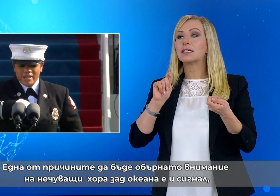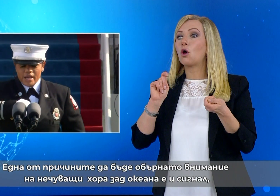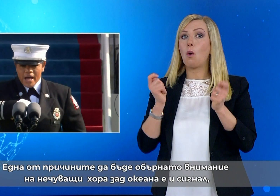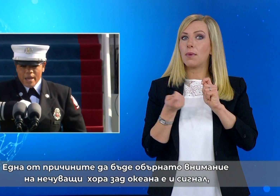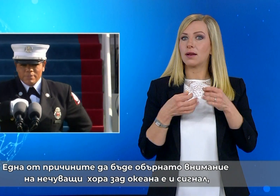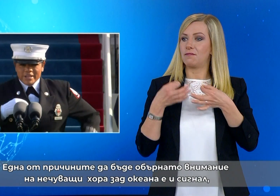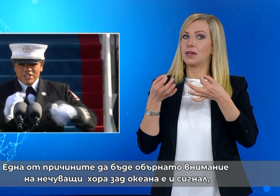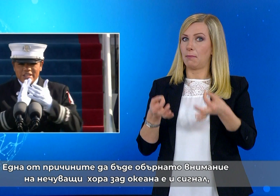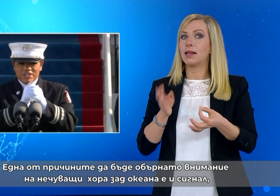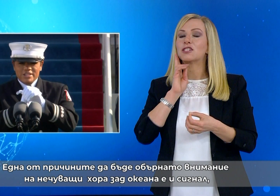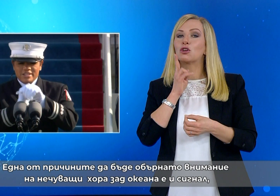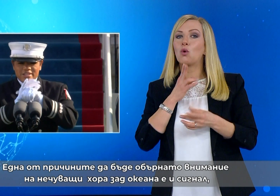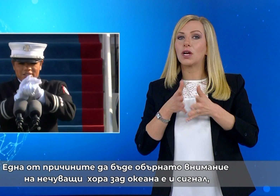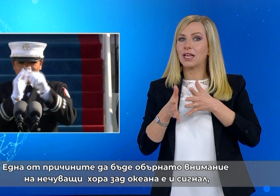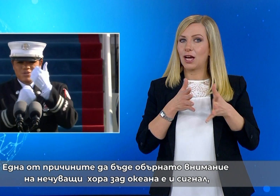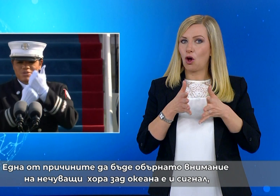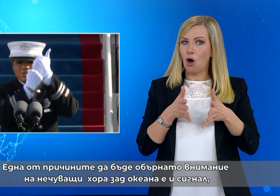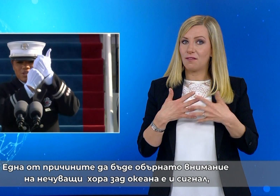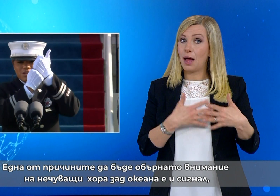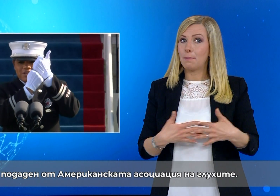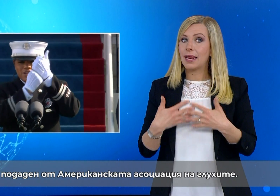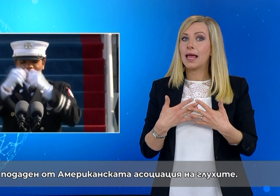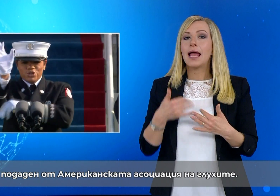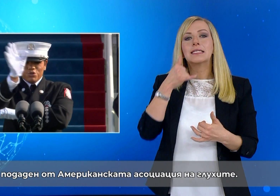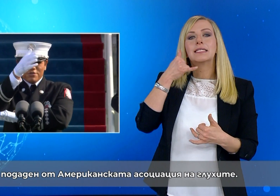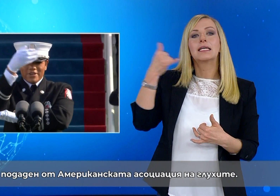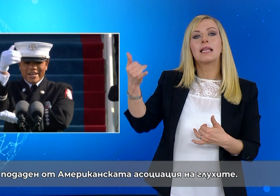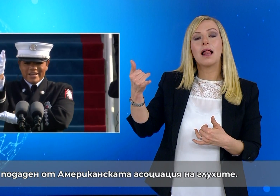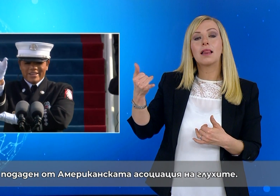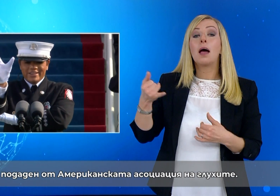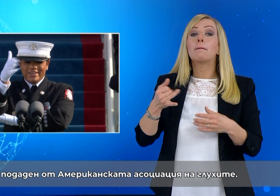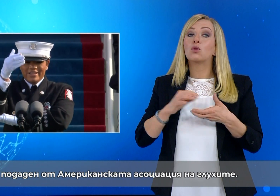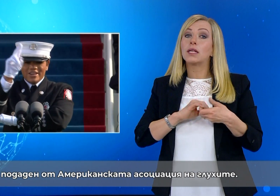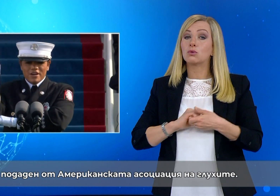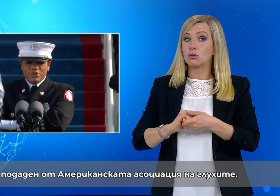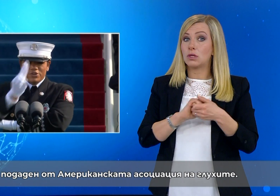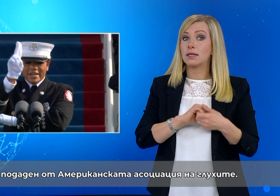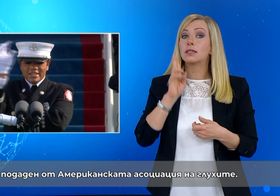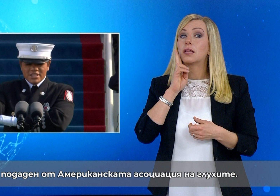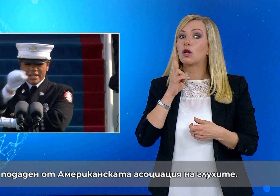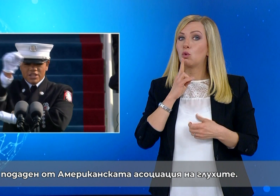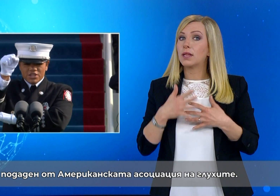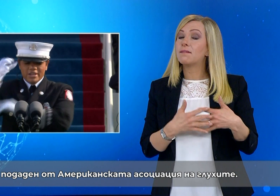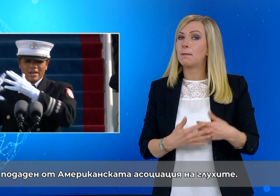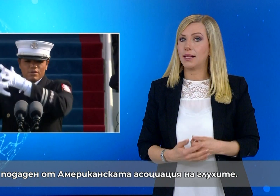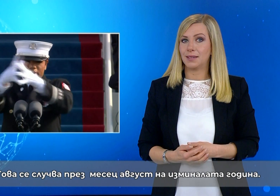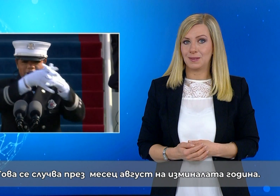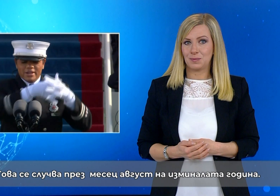на нечуващите хора зад океана е и сигнал, подаден от Американската асоциация на глухите. Това се